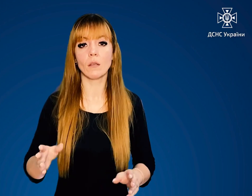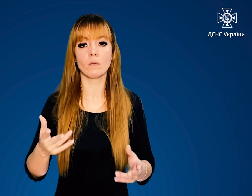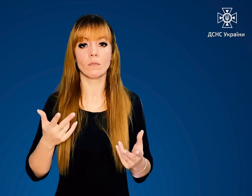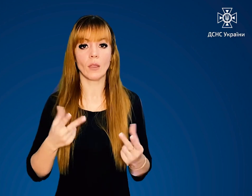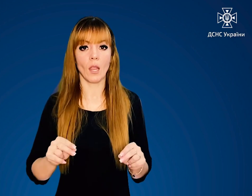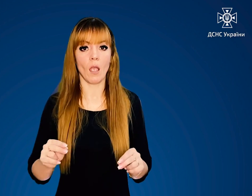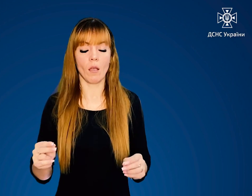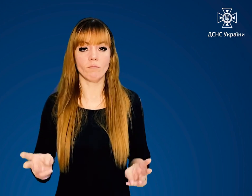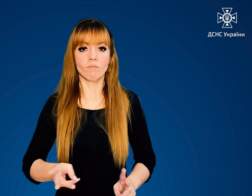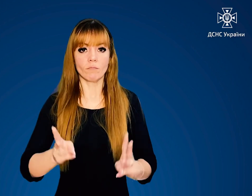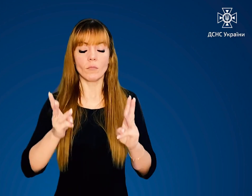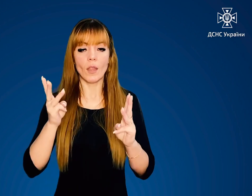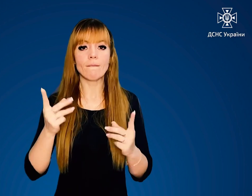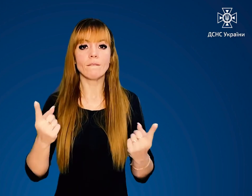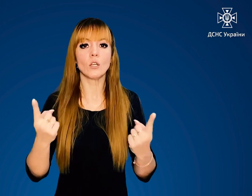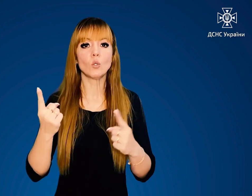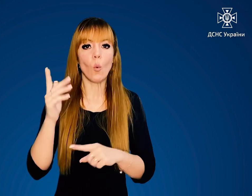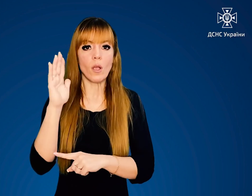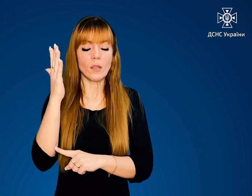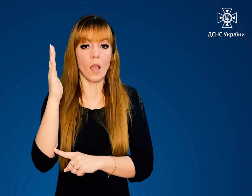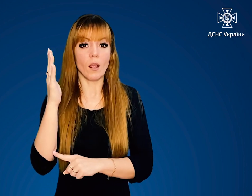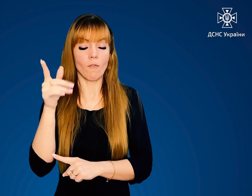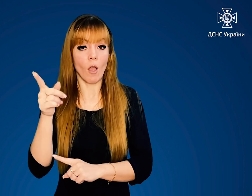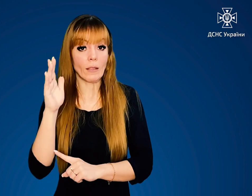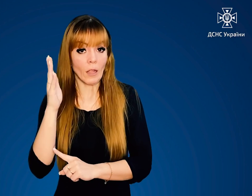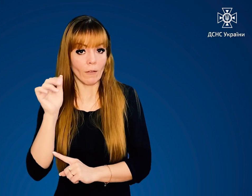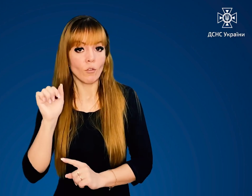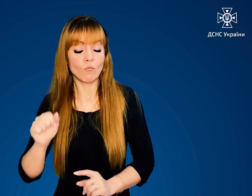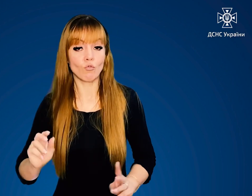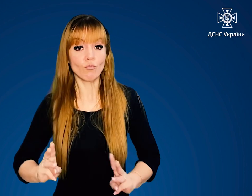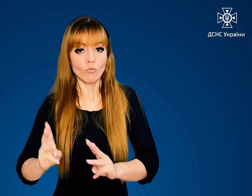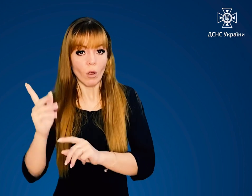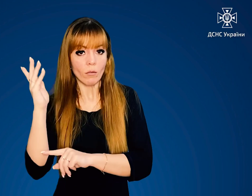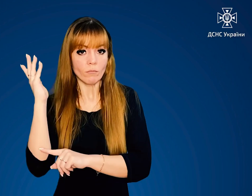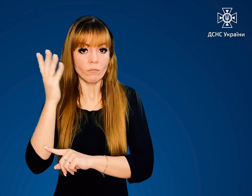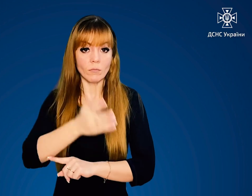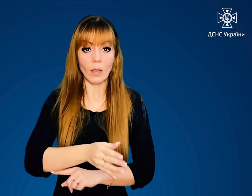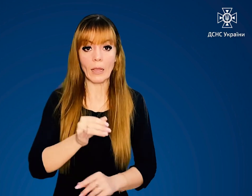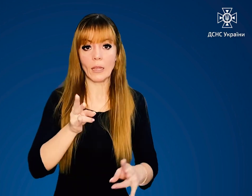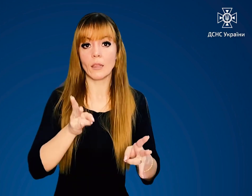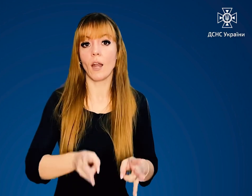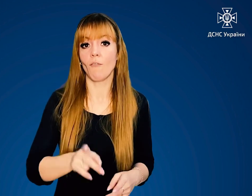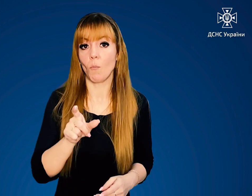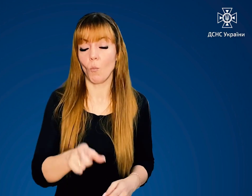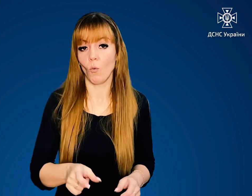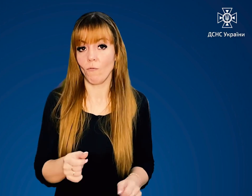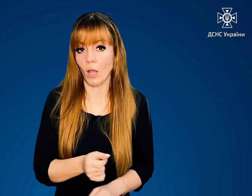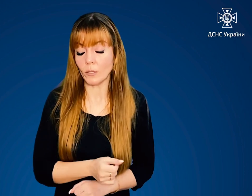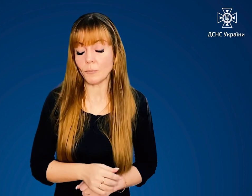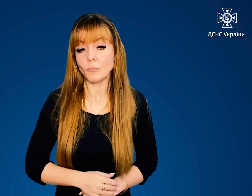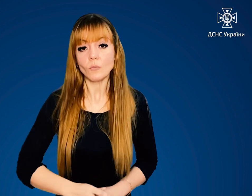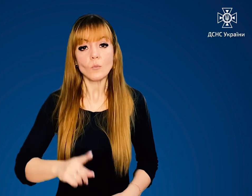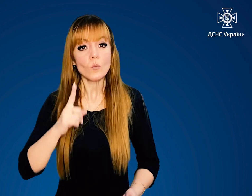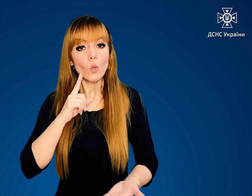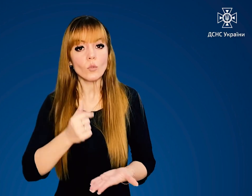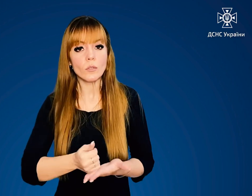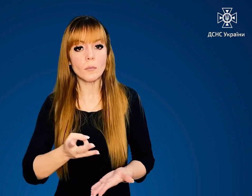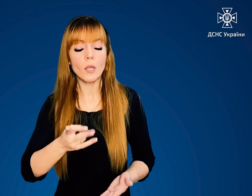високих дерев. Вони можуть завалитися та травмувати вас. Особливо будьте обережні